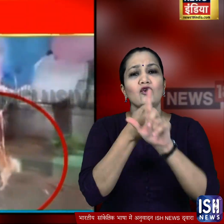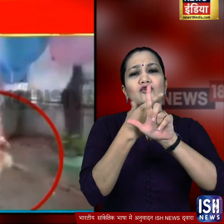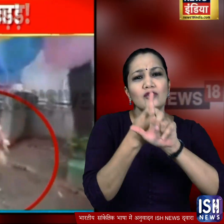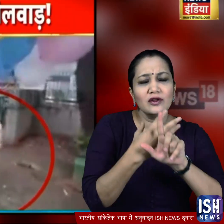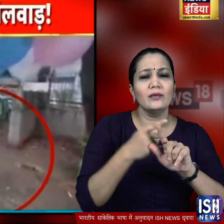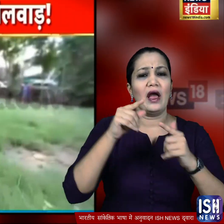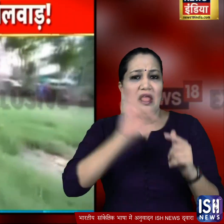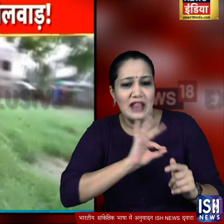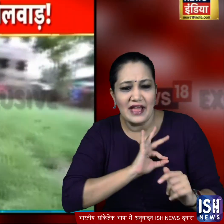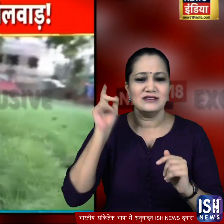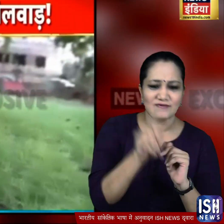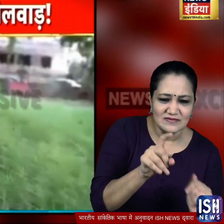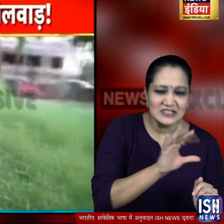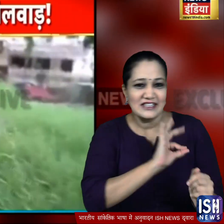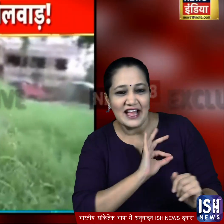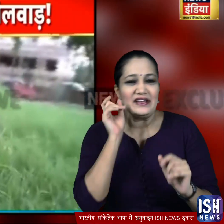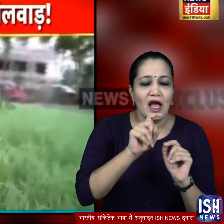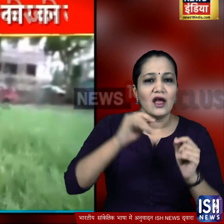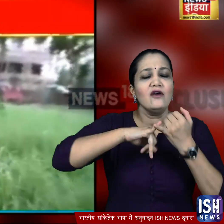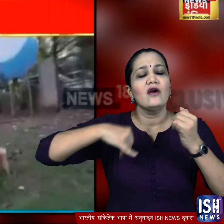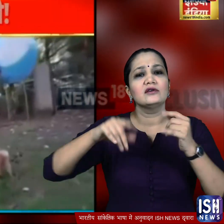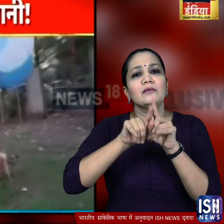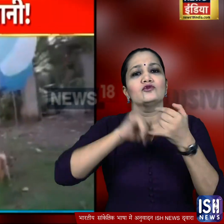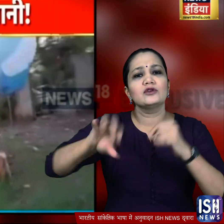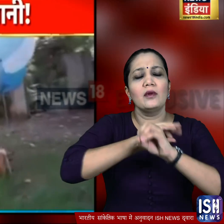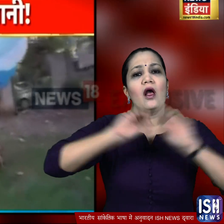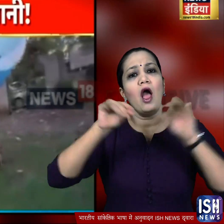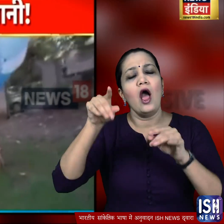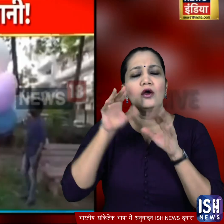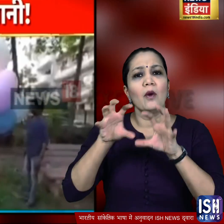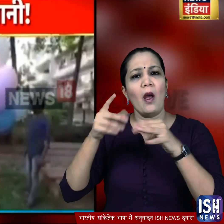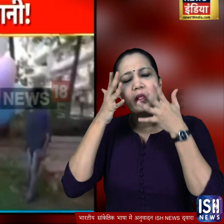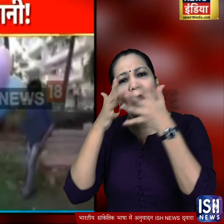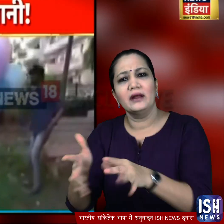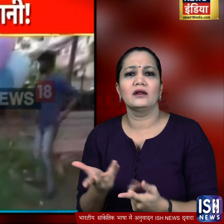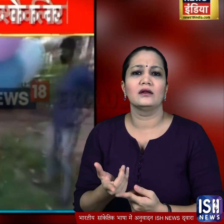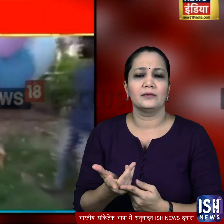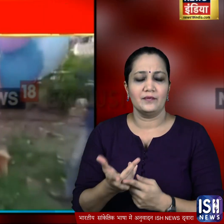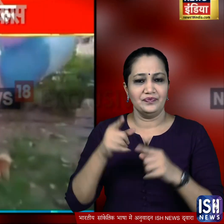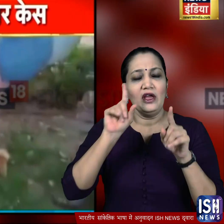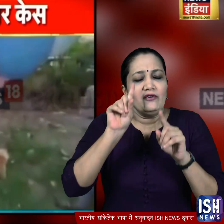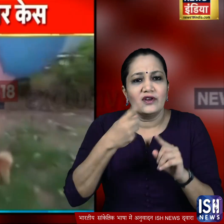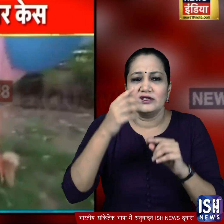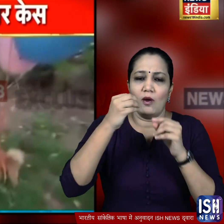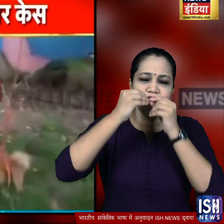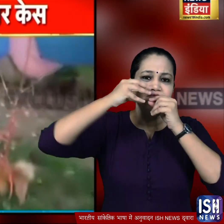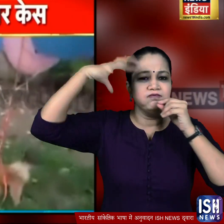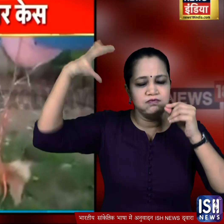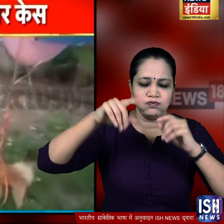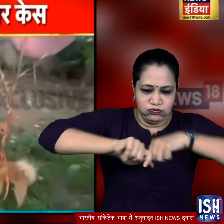चैनल पर लाइक्स पाने और वीडियो वाइरल कराने के लिए कुत्ते को परशान किया वाइरल वीडियो में साफ दिखा कि उसने पहले कुछ गैस वाले गुबारे बांद